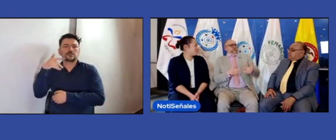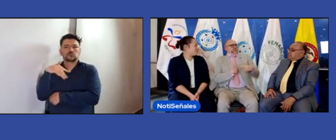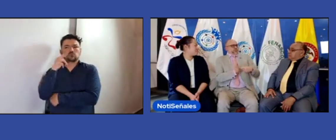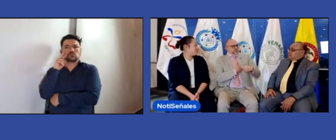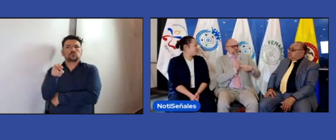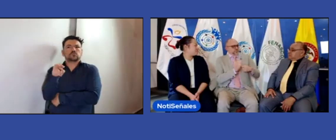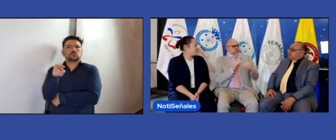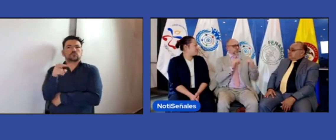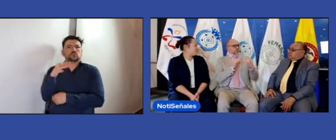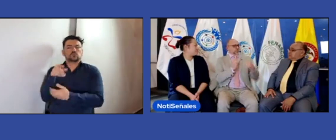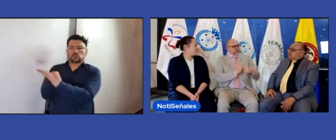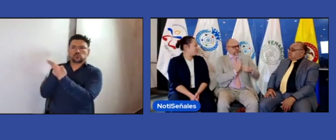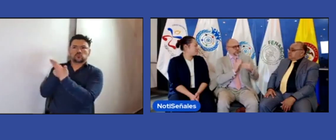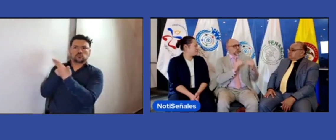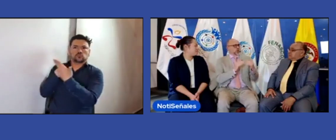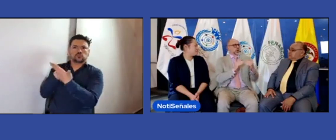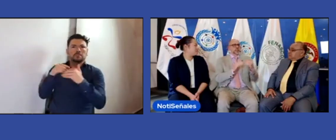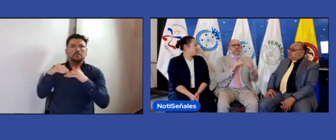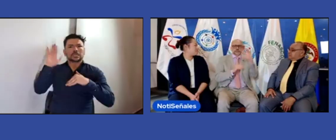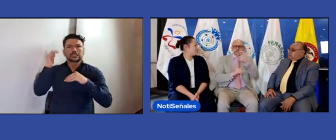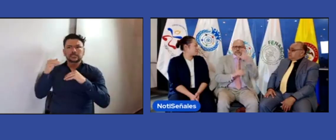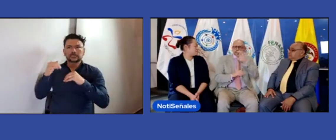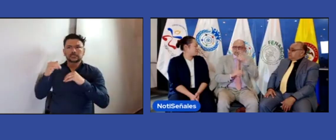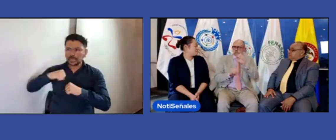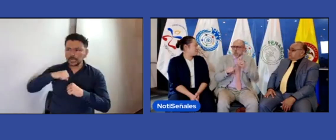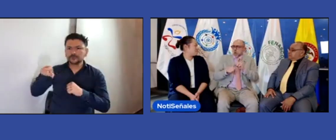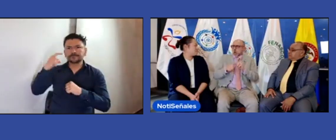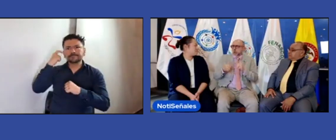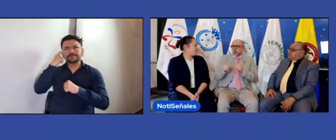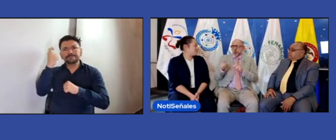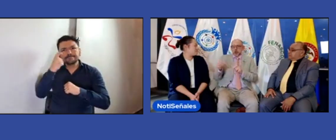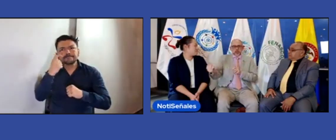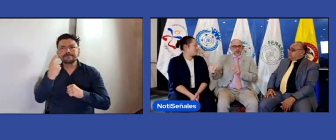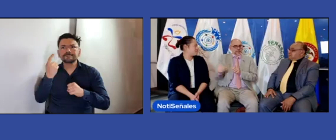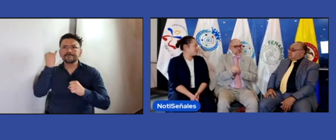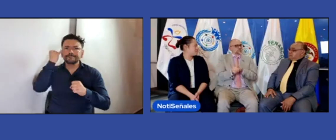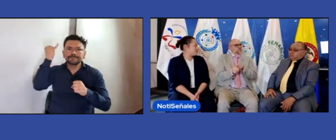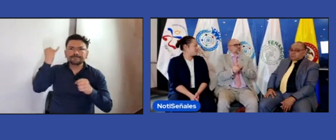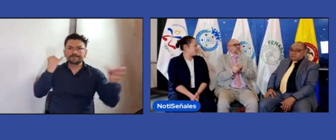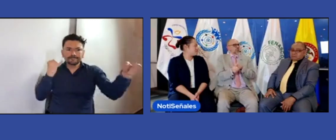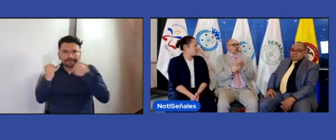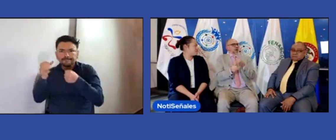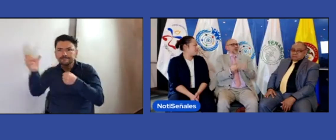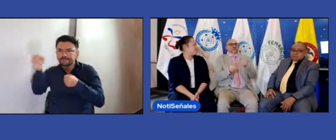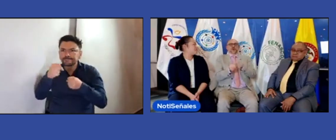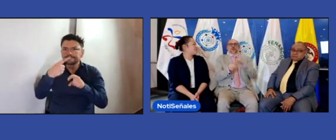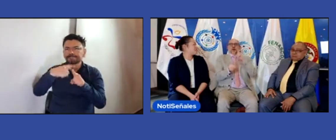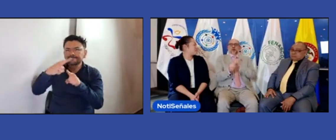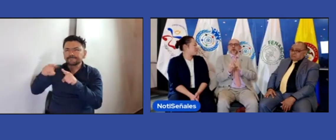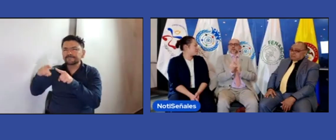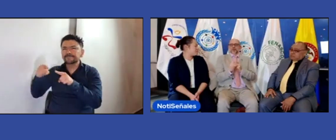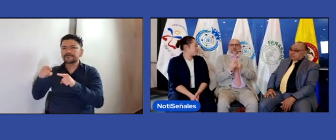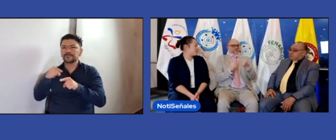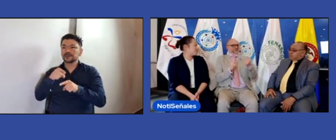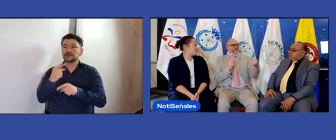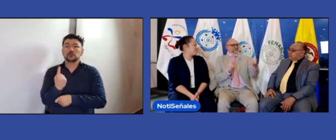sorda. Esas necesidades de buscar las mismas oportunidades, ¿no? Y,